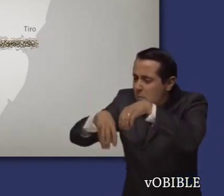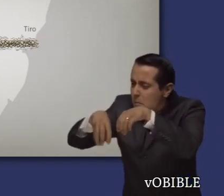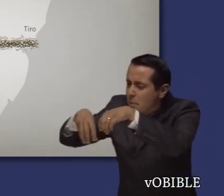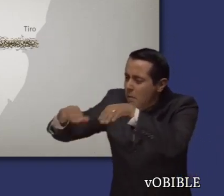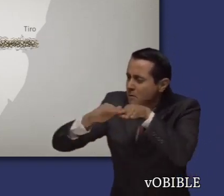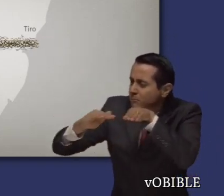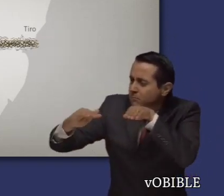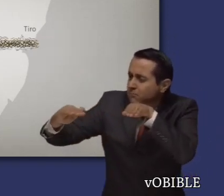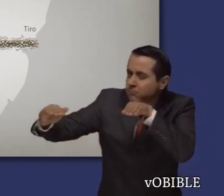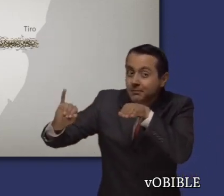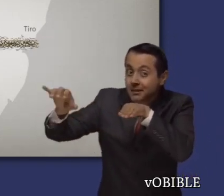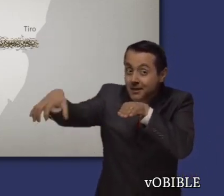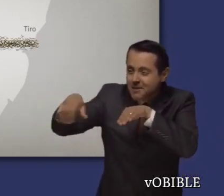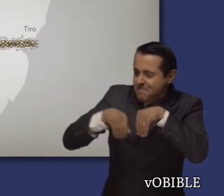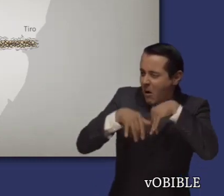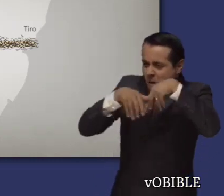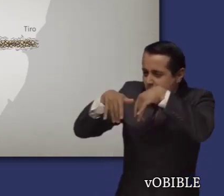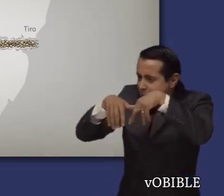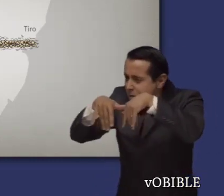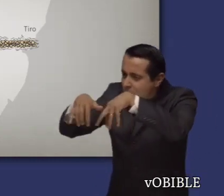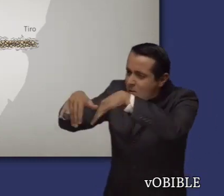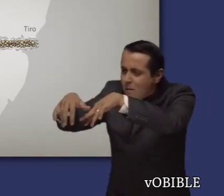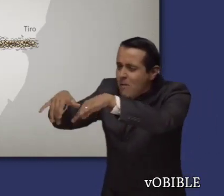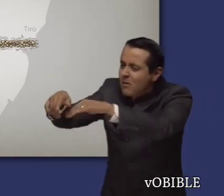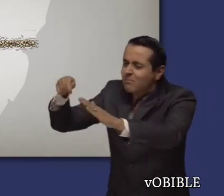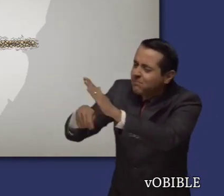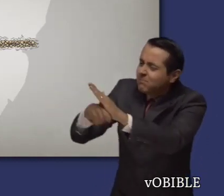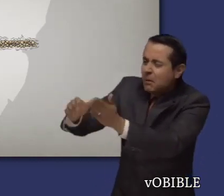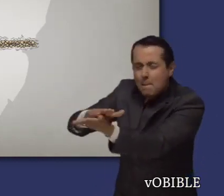conquista de Nabucodonosor y completó la destrucción de Tiro.